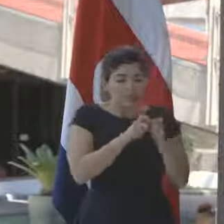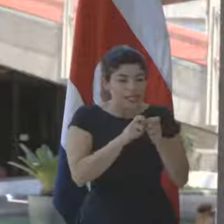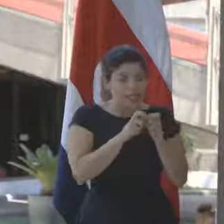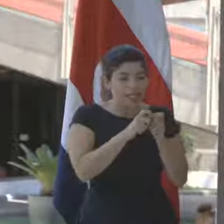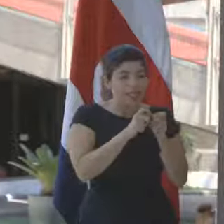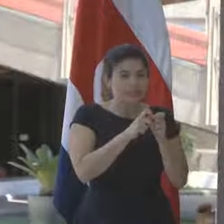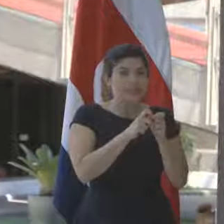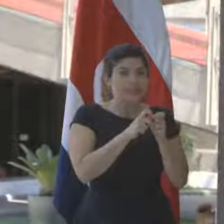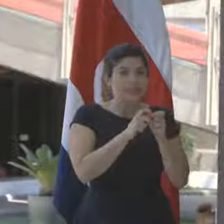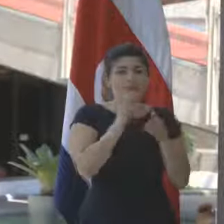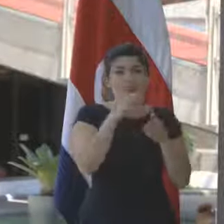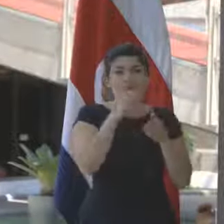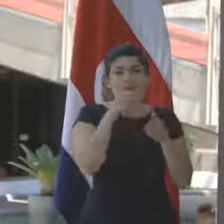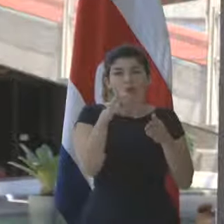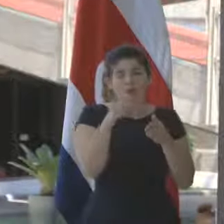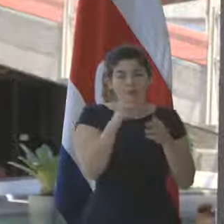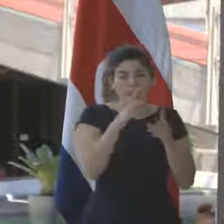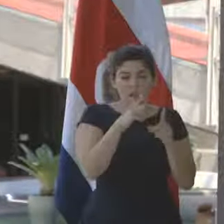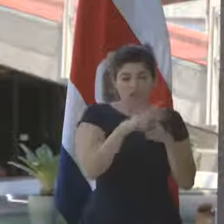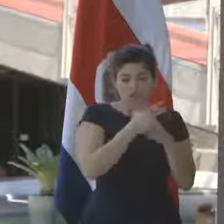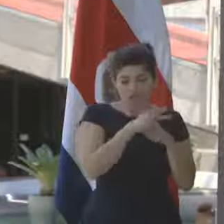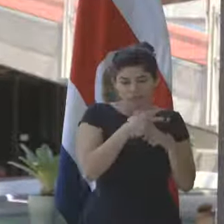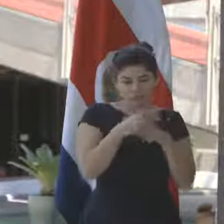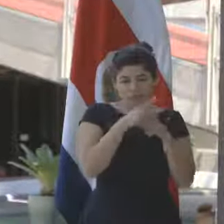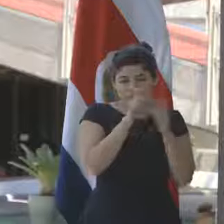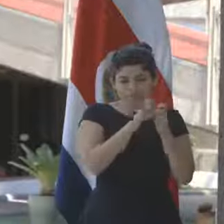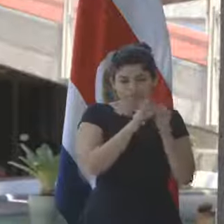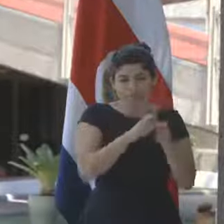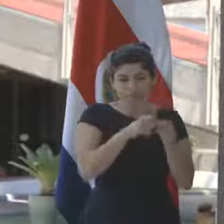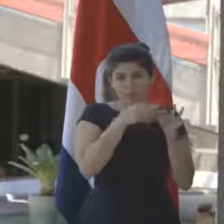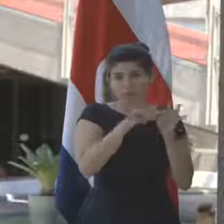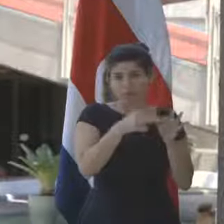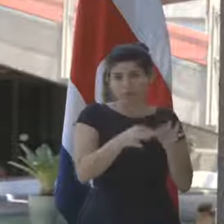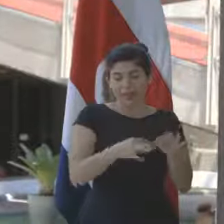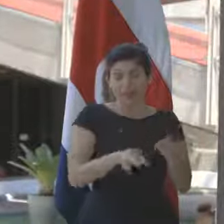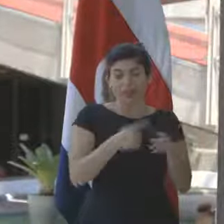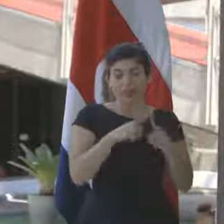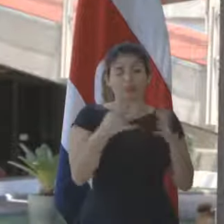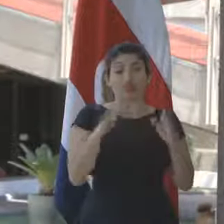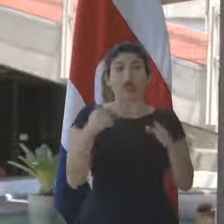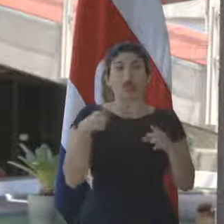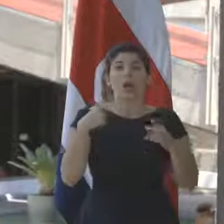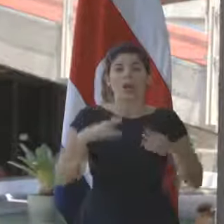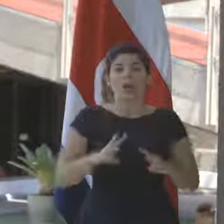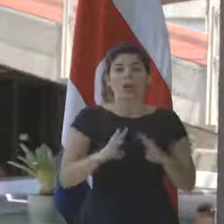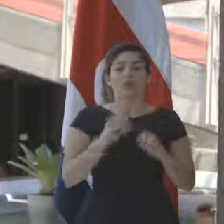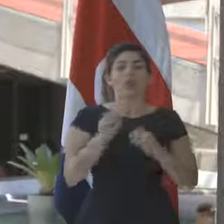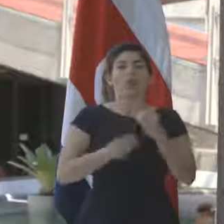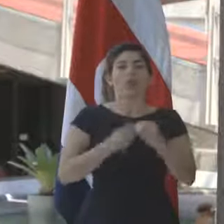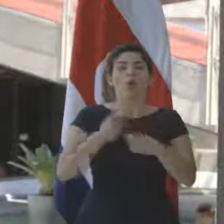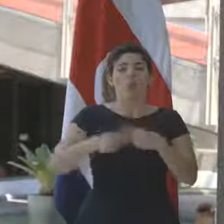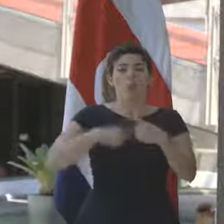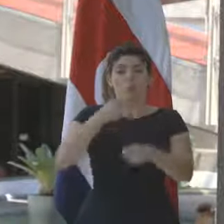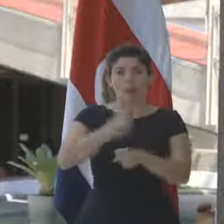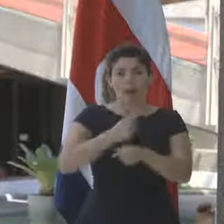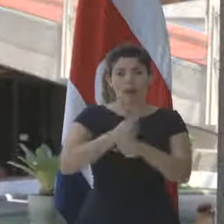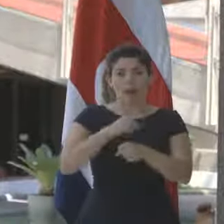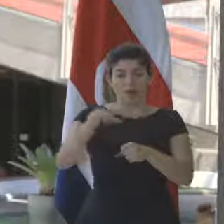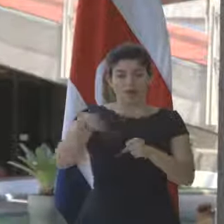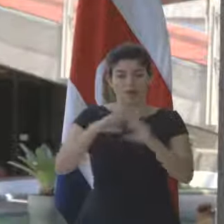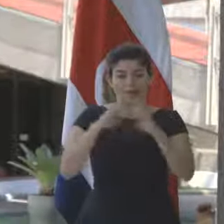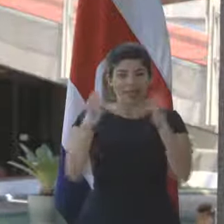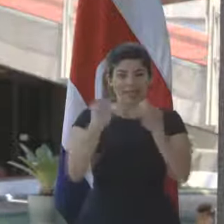llamémosle ortográficos más de redacción, pero ya hay una metodología de cómo trabajará el equipo de